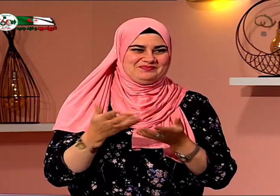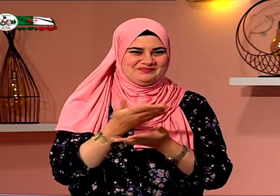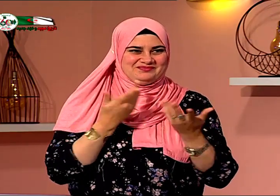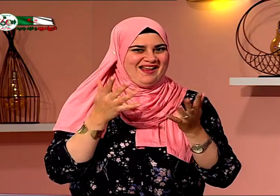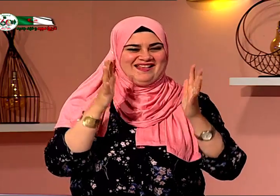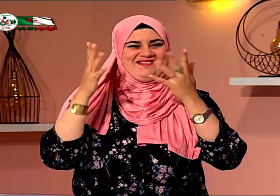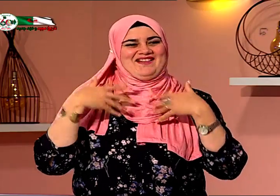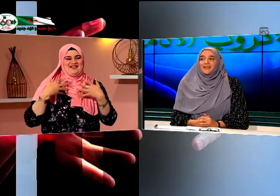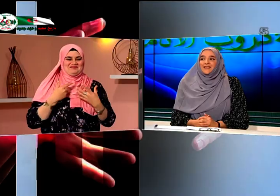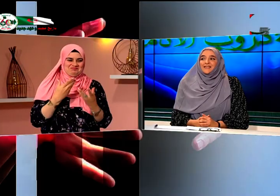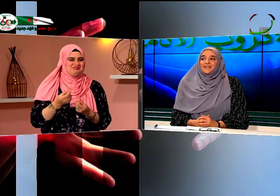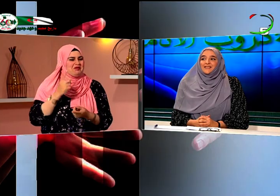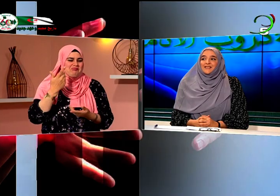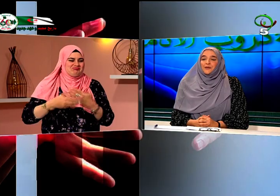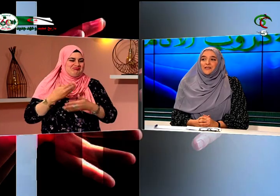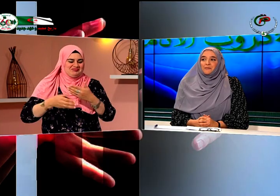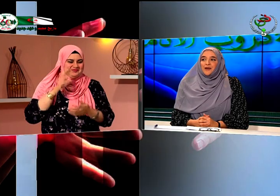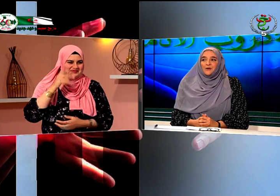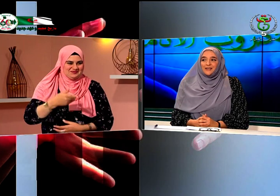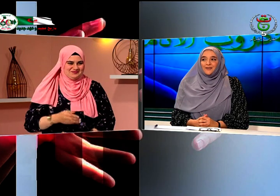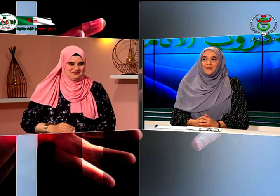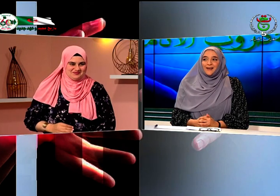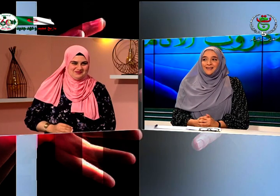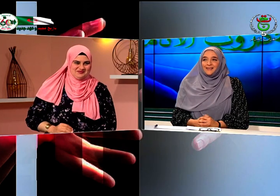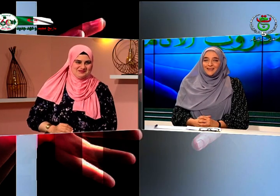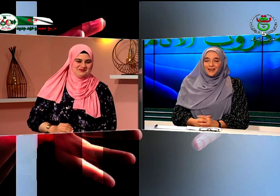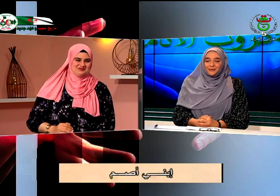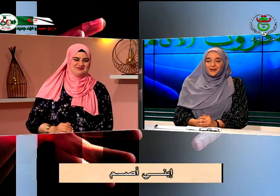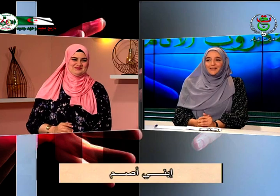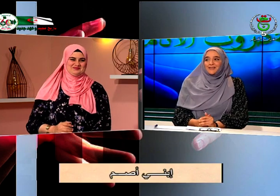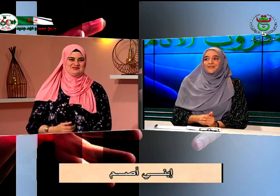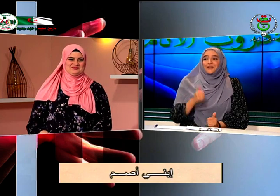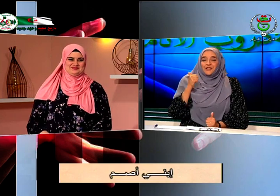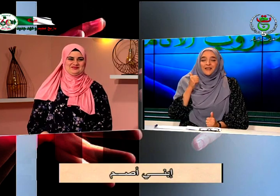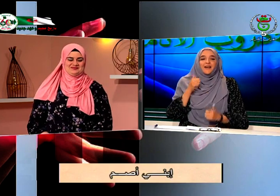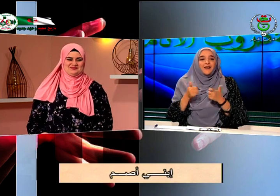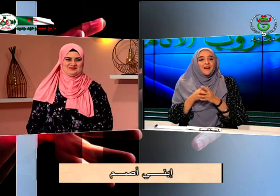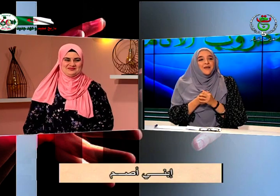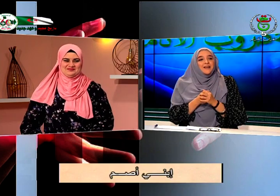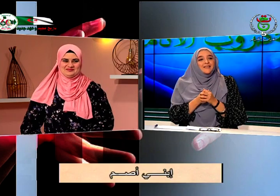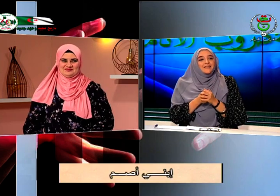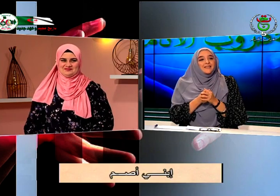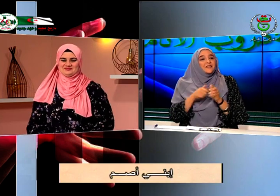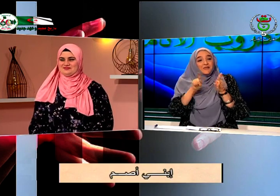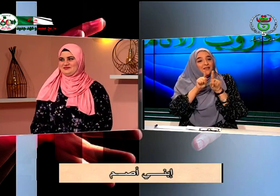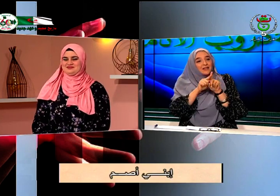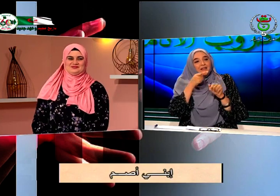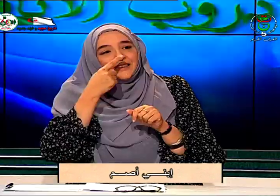كوني طفلة صماء وسط كل هذه الأطفال شيء رائع نفس الإحساس